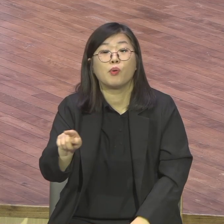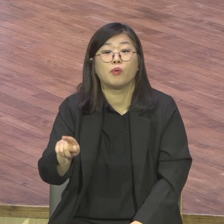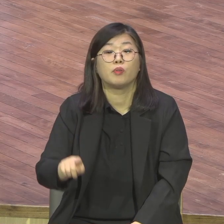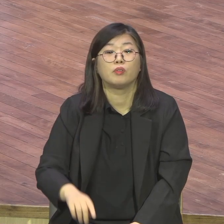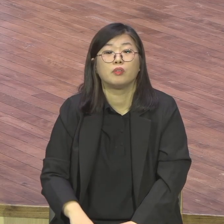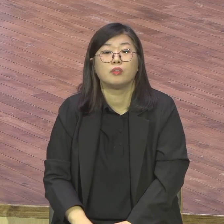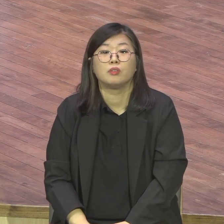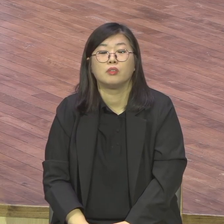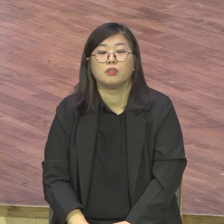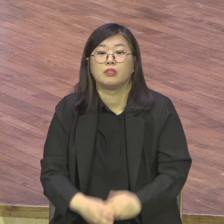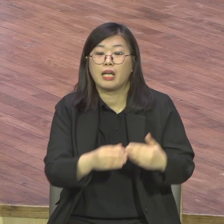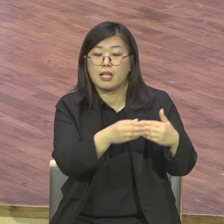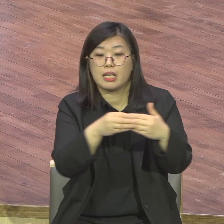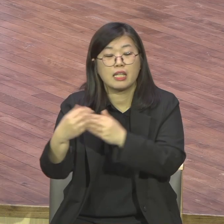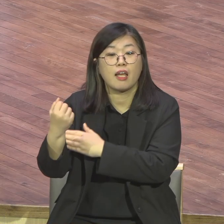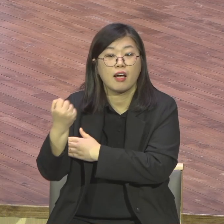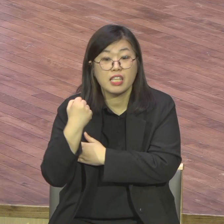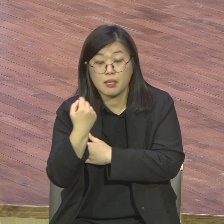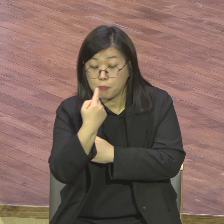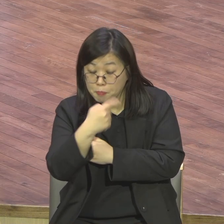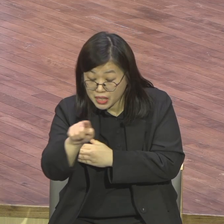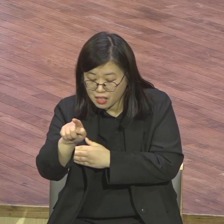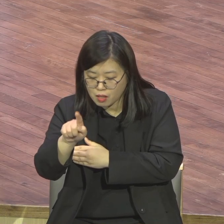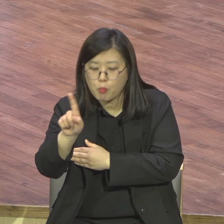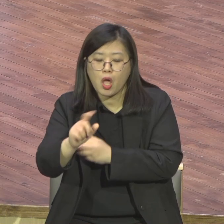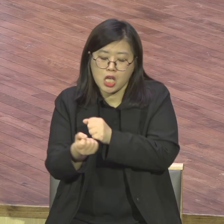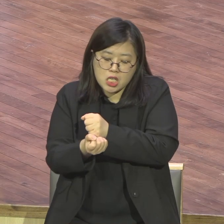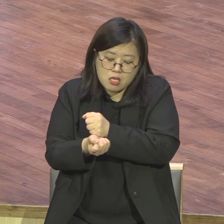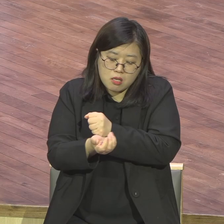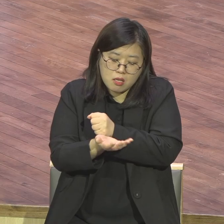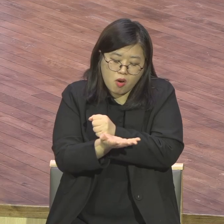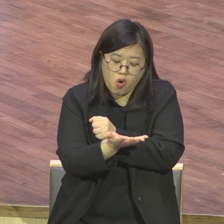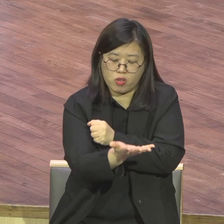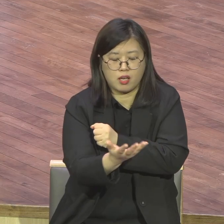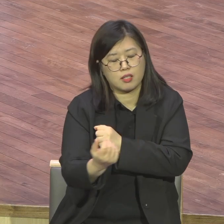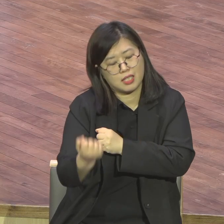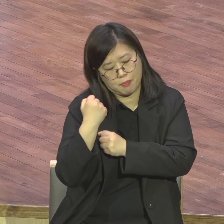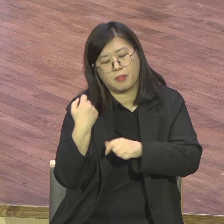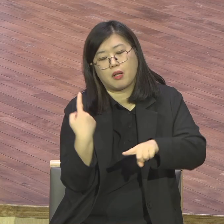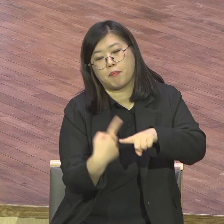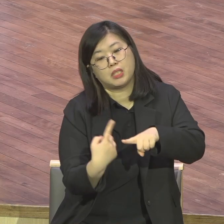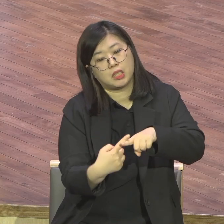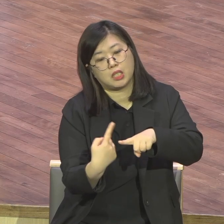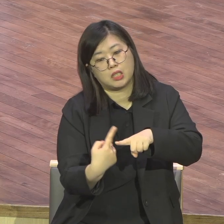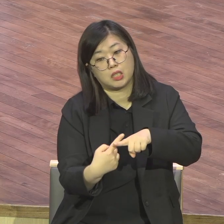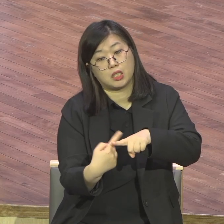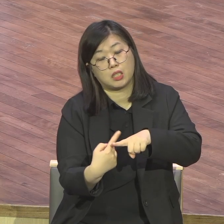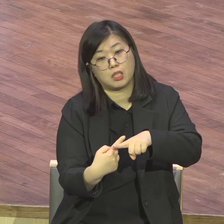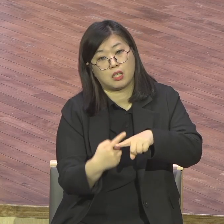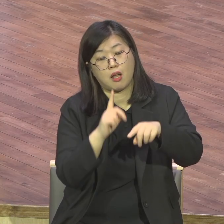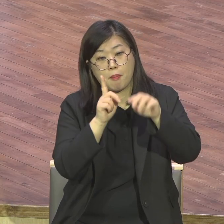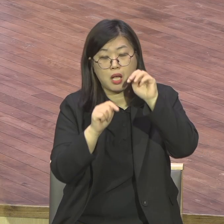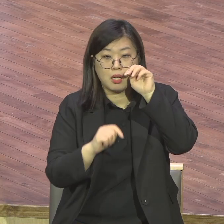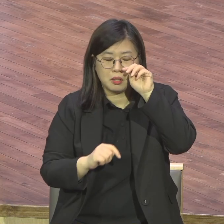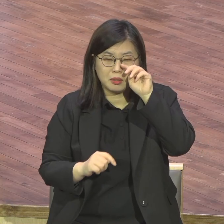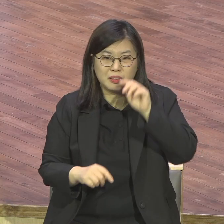리더십은 영향력이다 오스월드 샌드 오스월드 오스월드 샌드스 리더십이